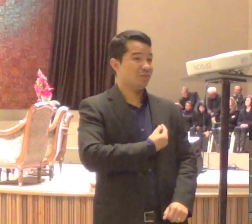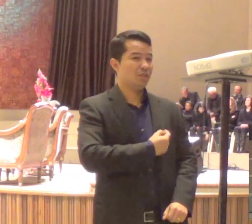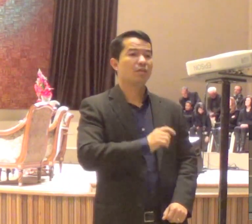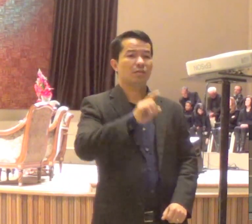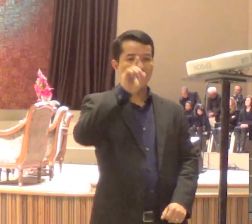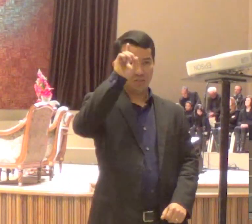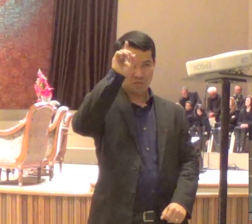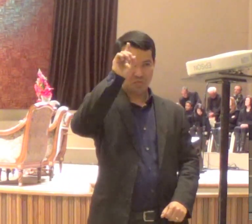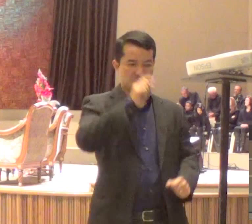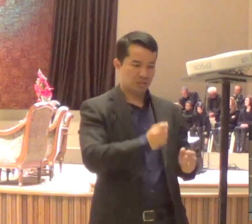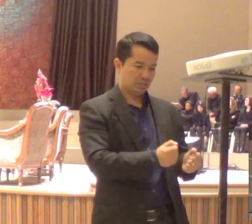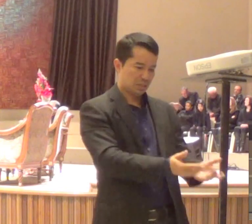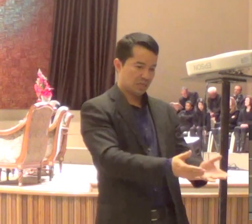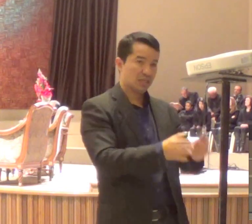nos coloque a prova,